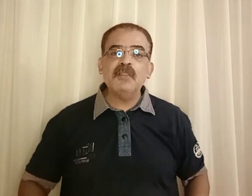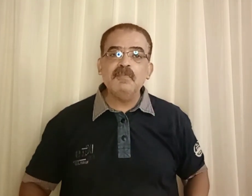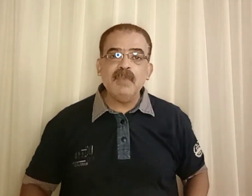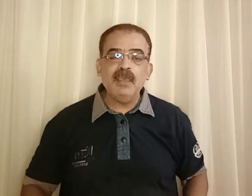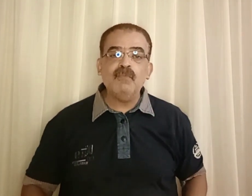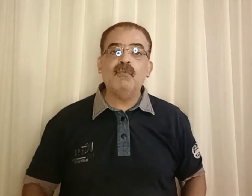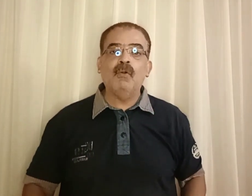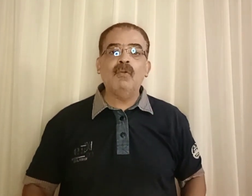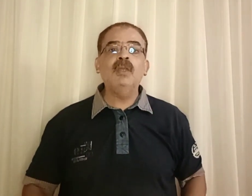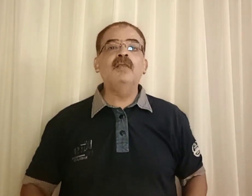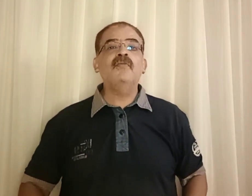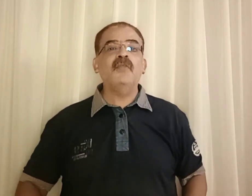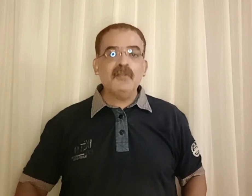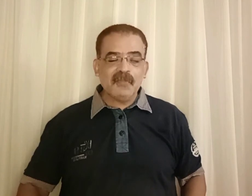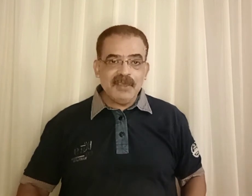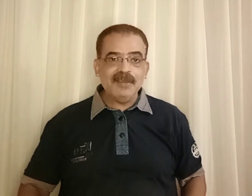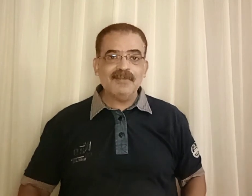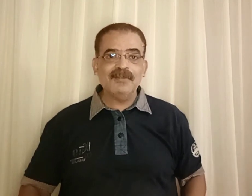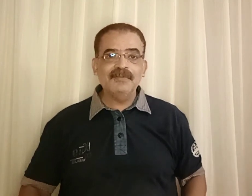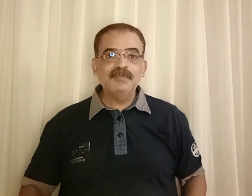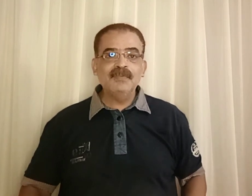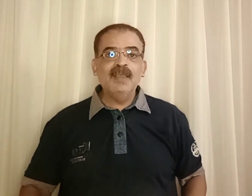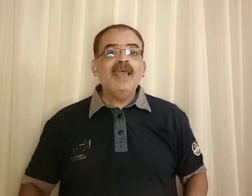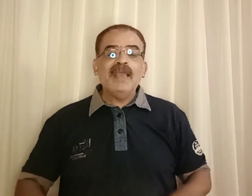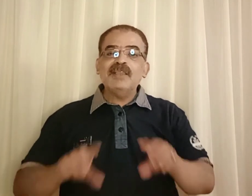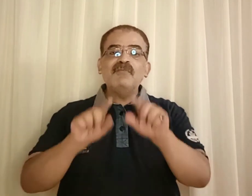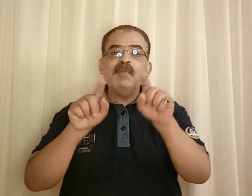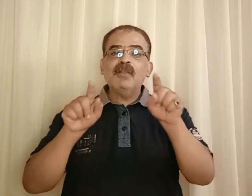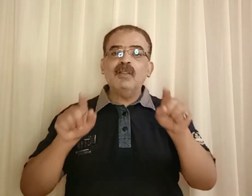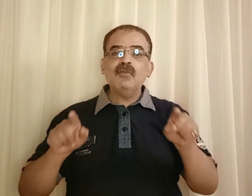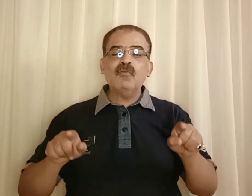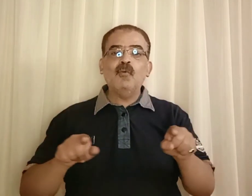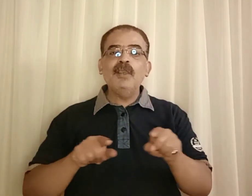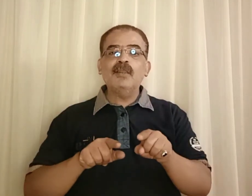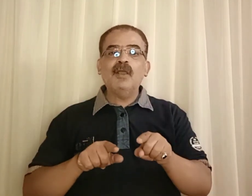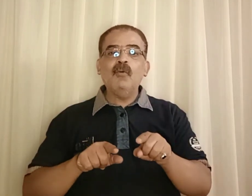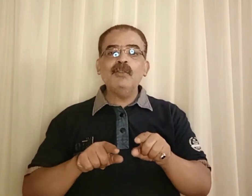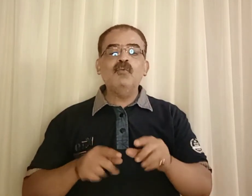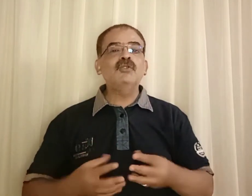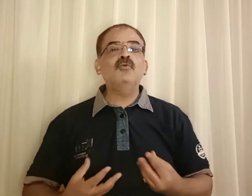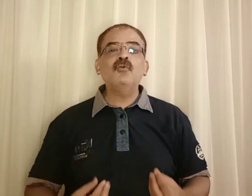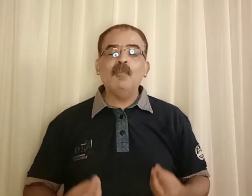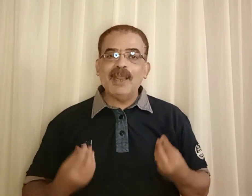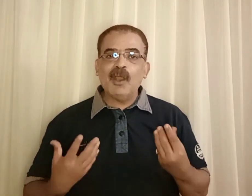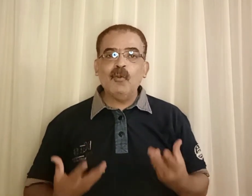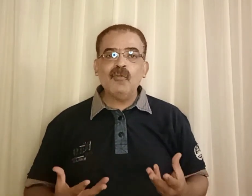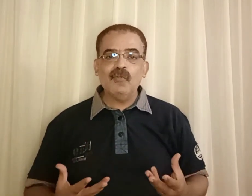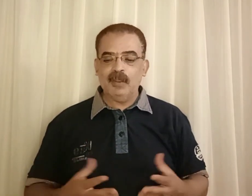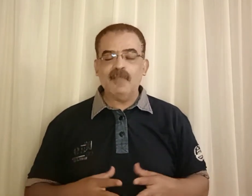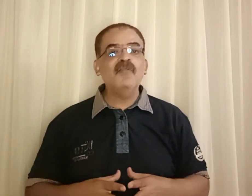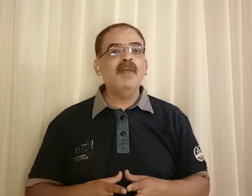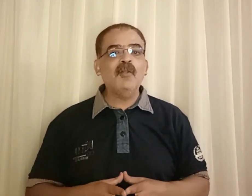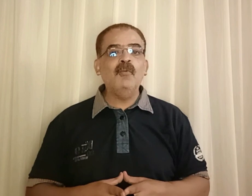me for six years هنكتفي بالقدر الصغير دوت واشكركم على حسن استماعكم